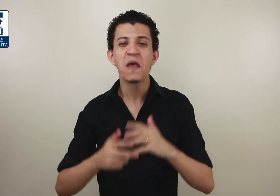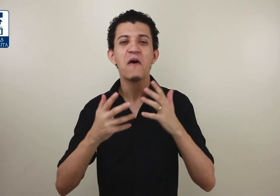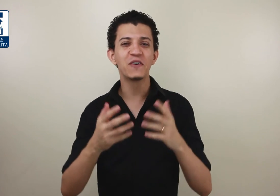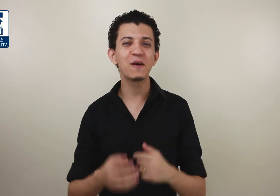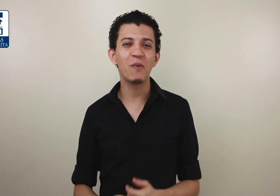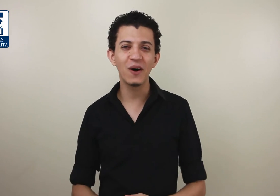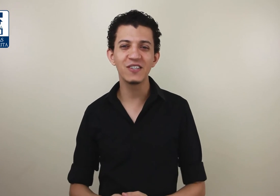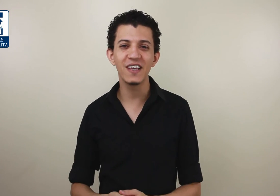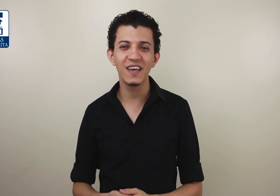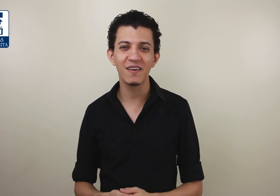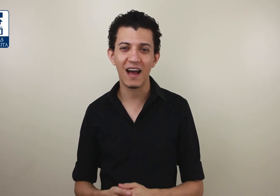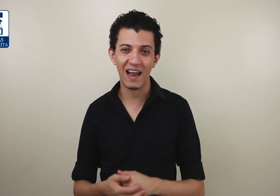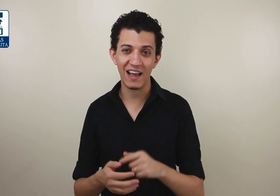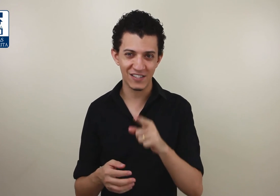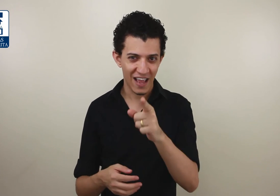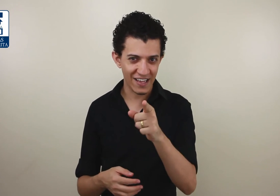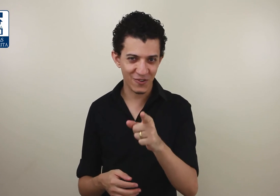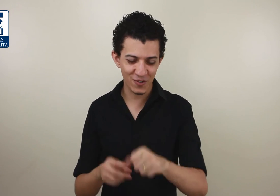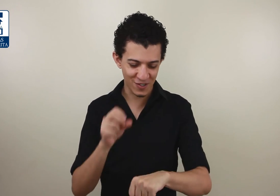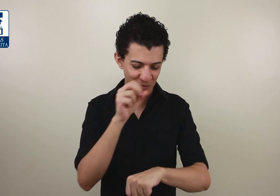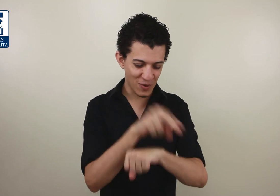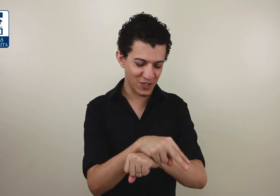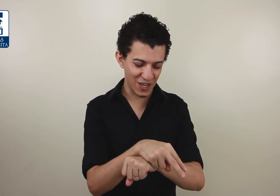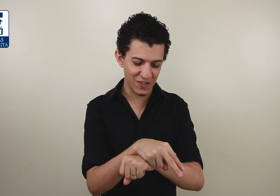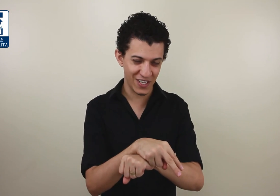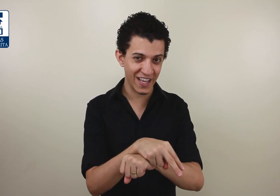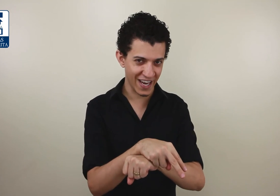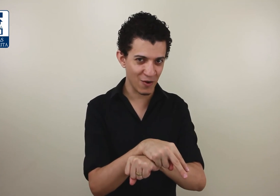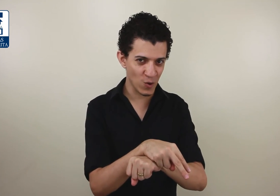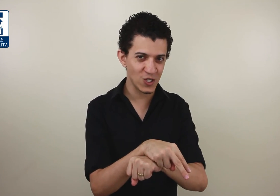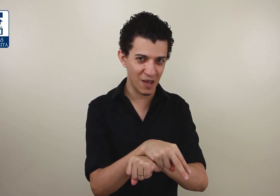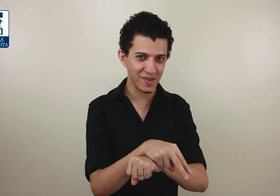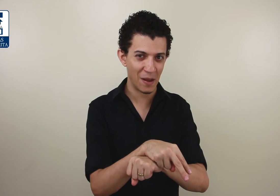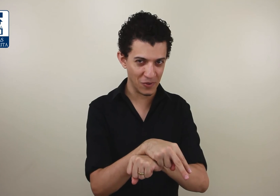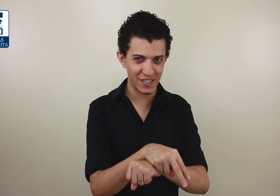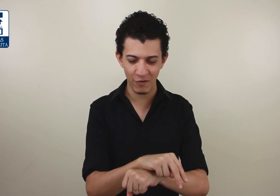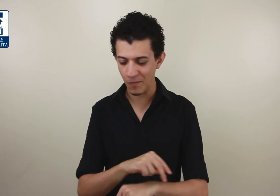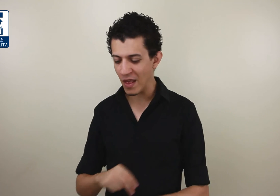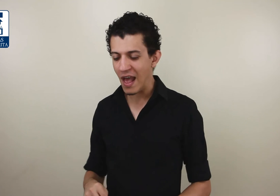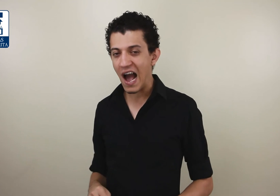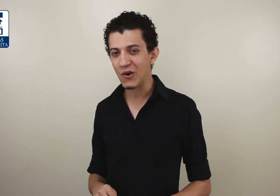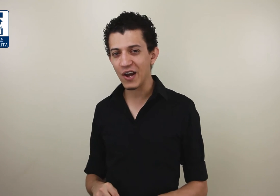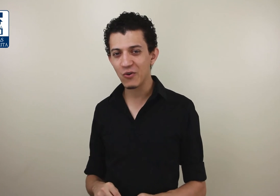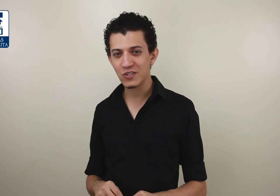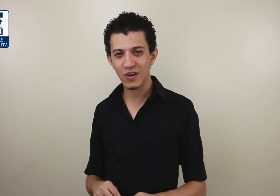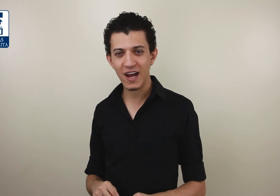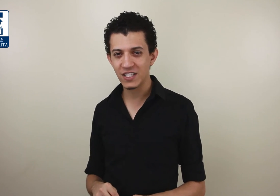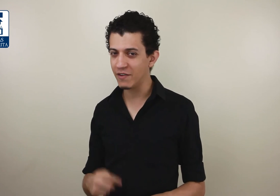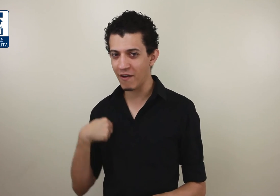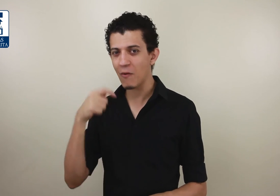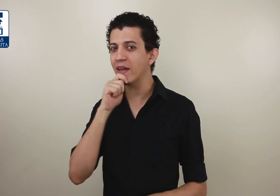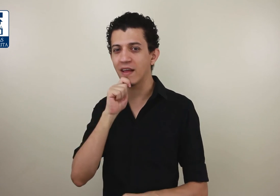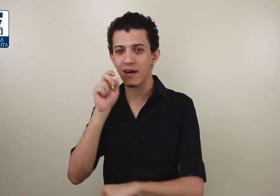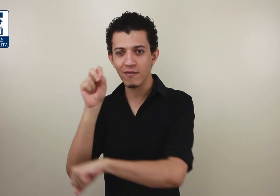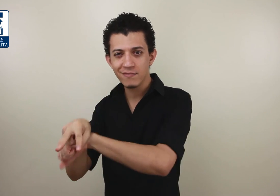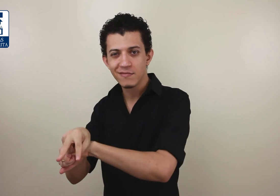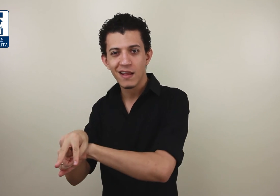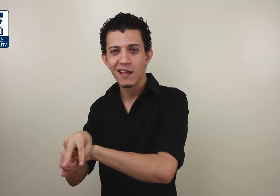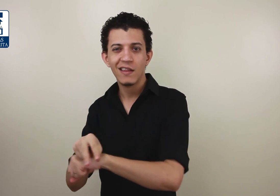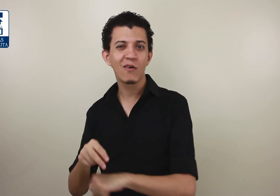você pode... Aliás, essa construção positiva de entrar no curso de Libras é possível. Agora, a construção negativa e ou ainda não, não